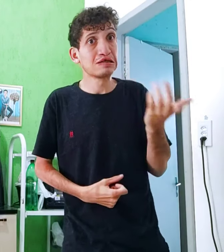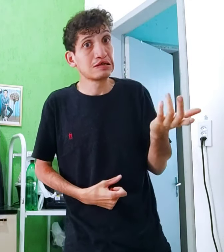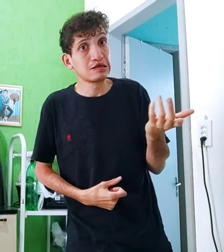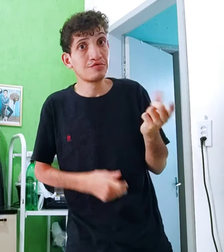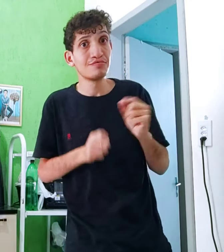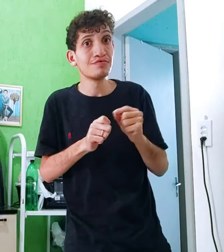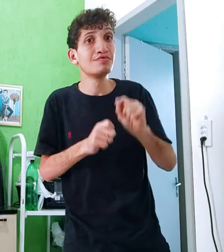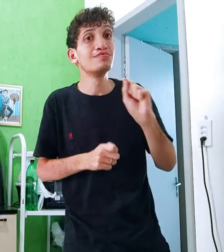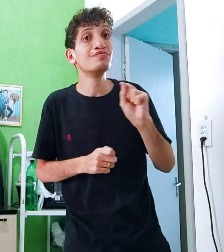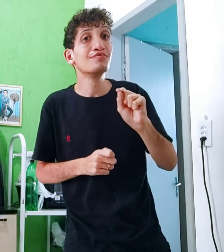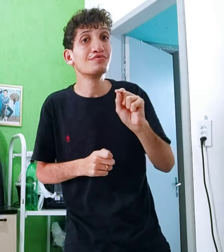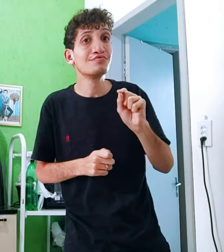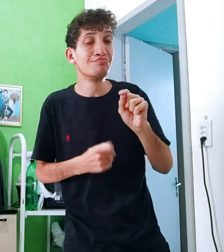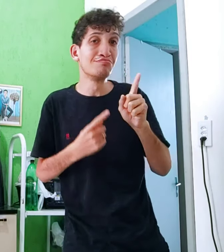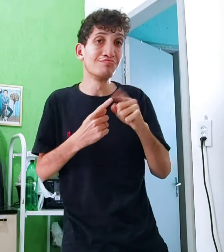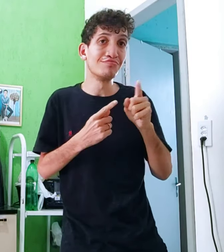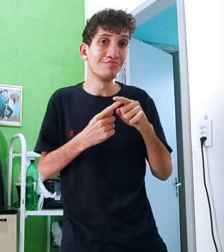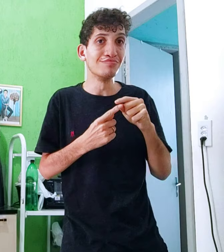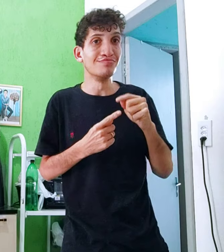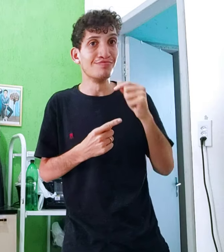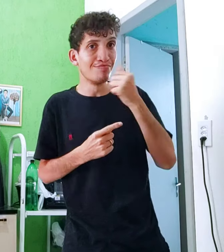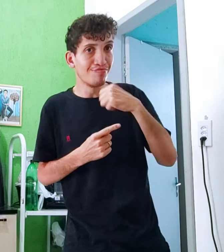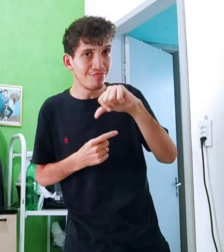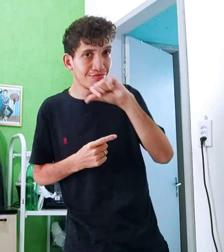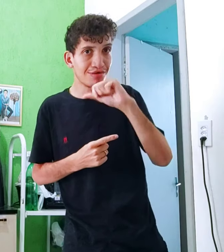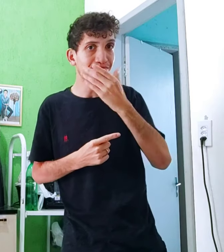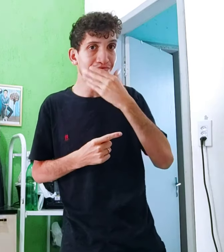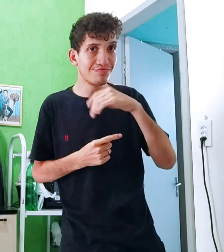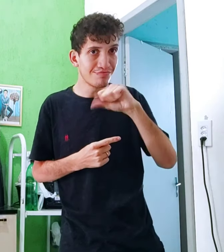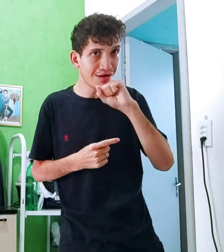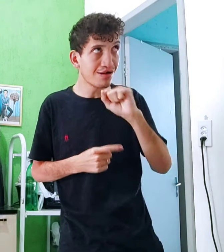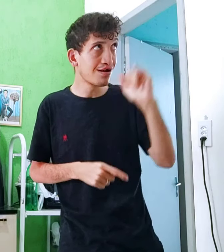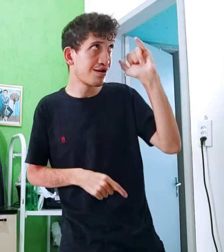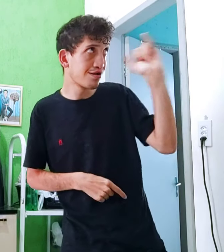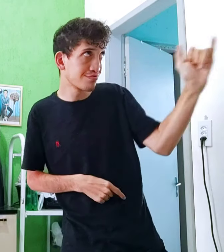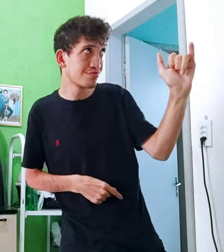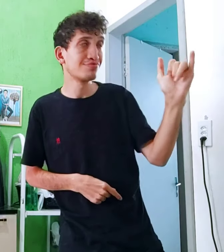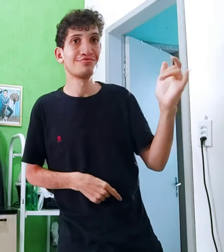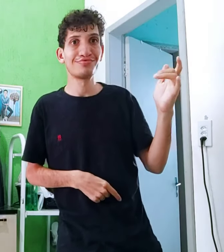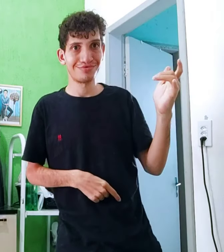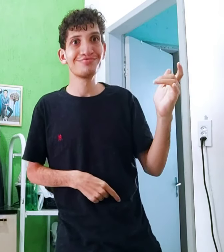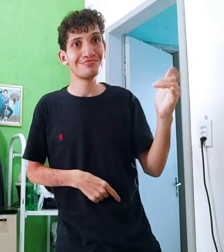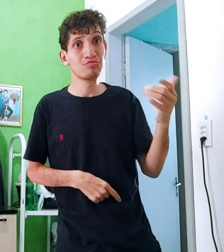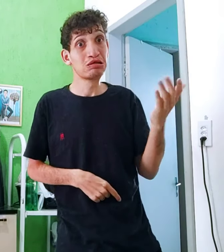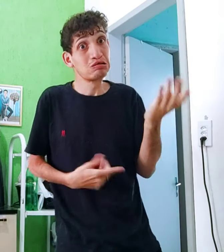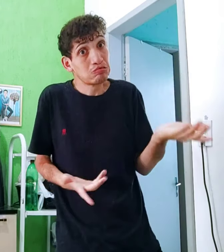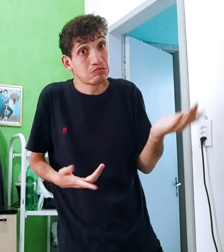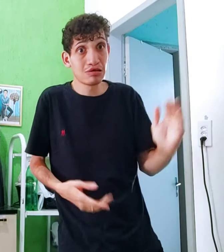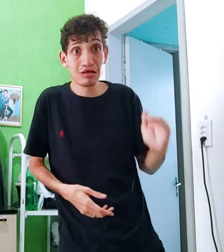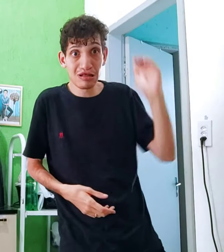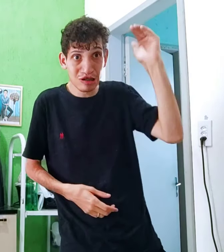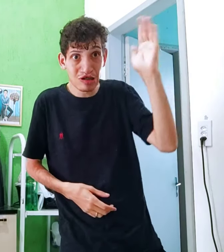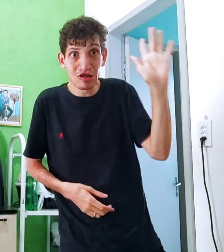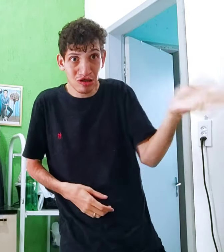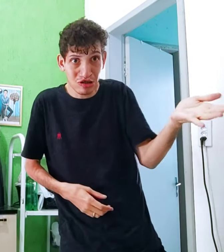Tóssil, vai fazer o quê? Primeiro, maniopar e analisa. Ou,